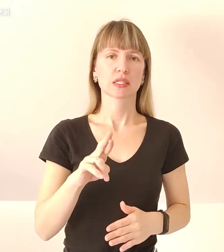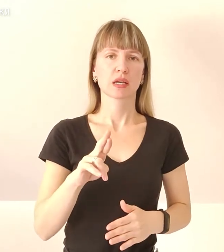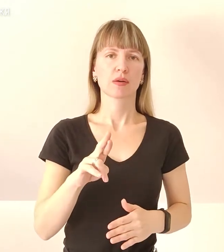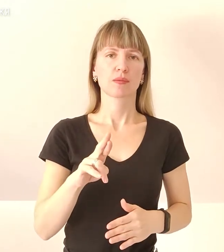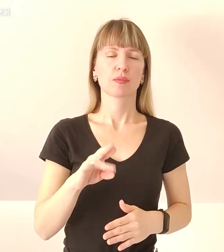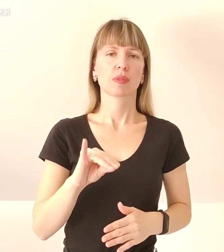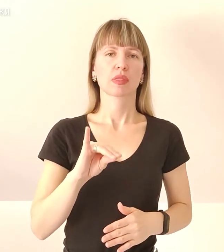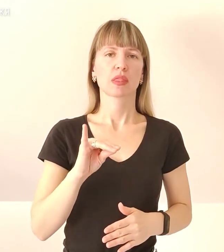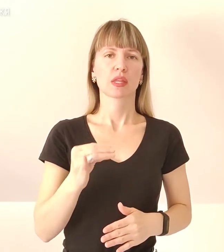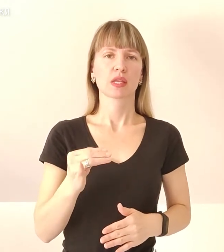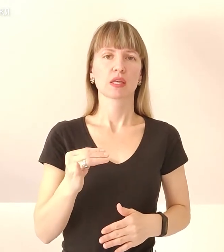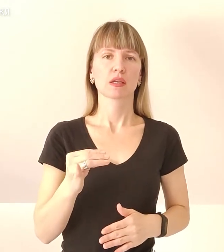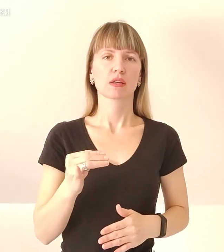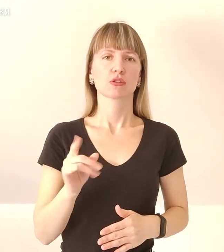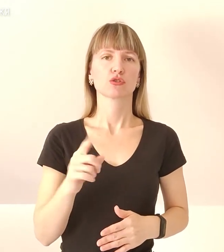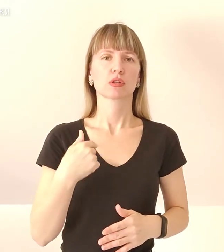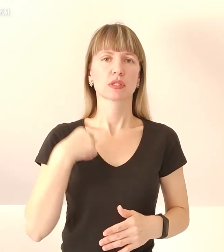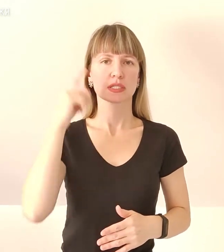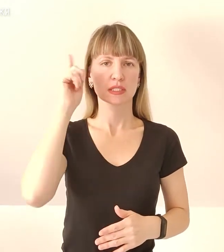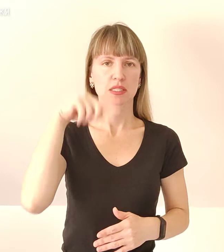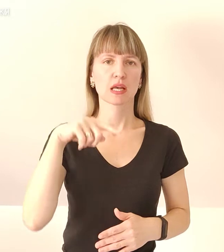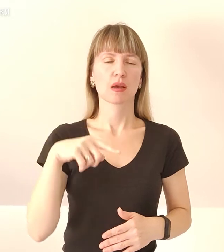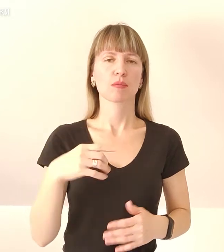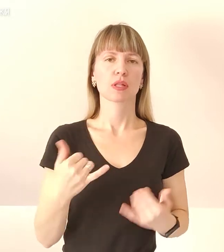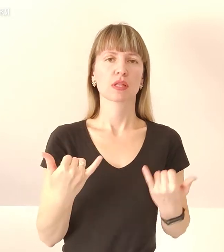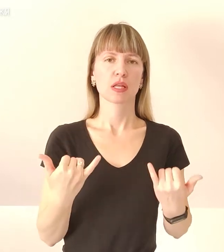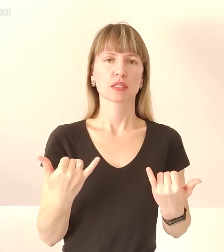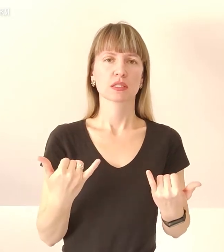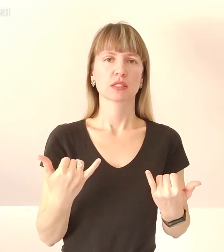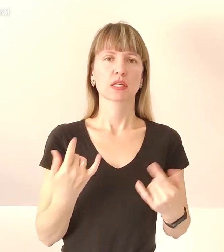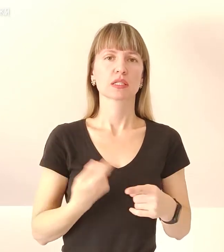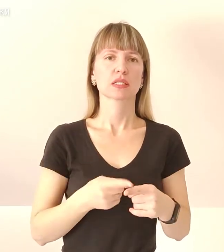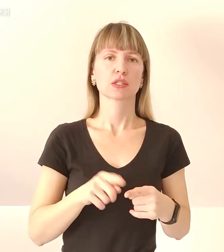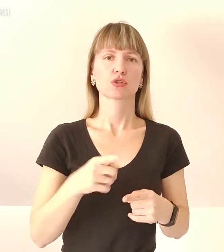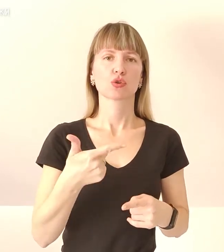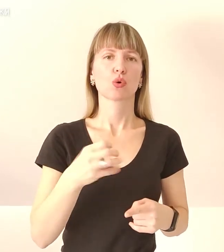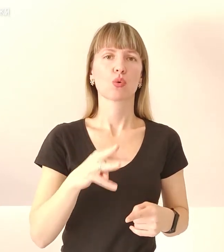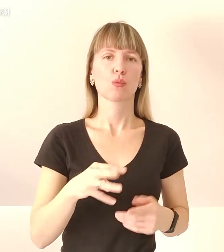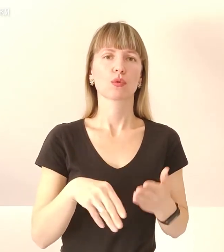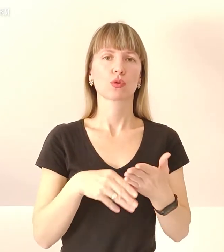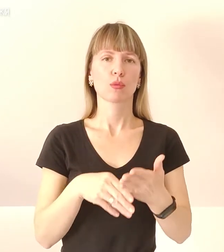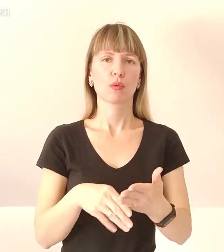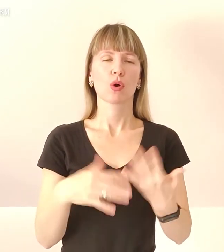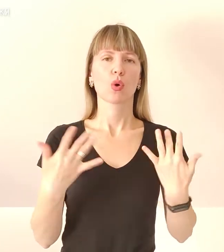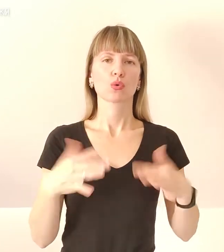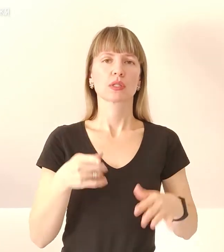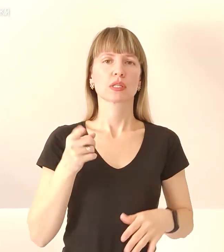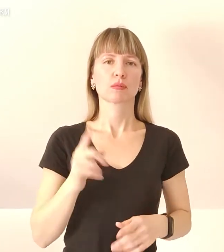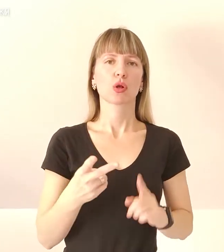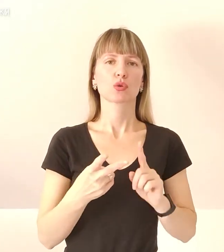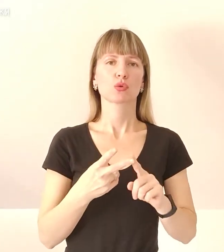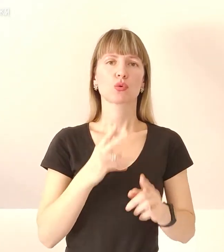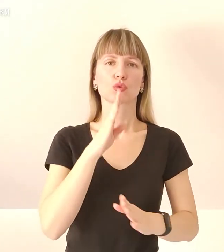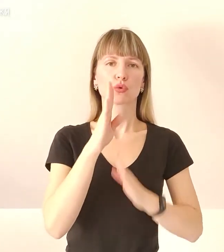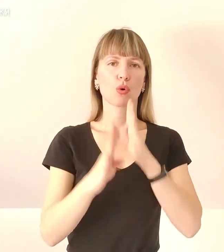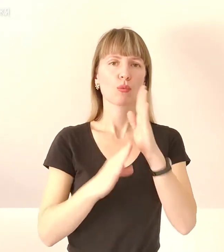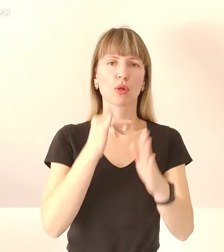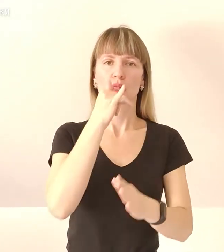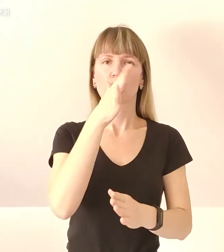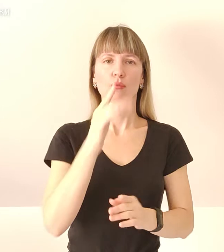І що нам відомо на цей момент, це те, що комунітарна допомога вже насправді другу добу не може потрапити